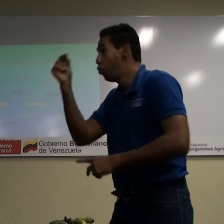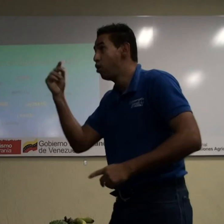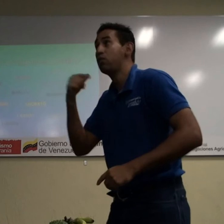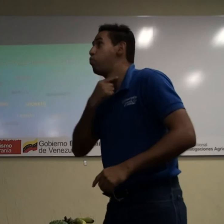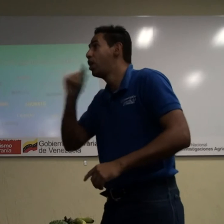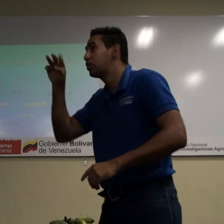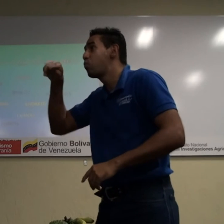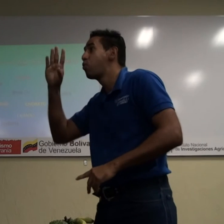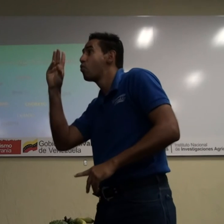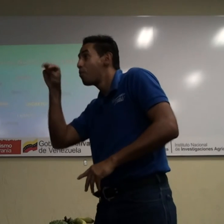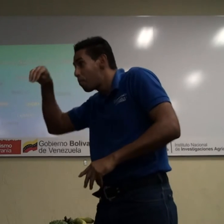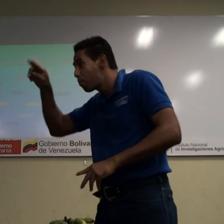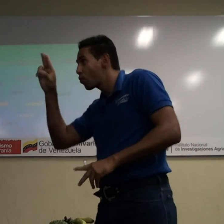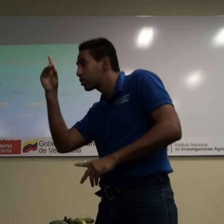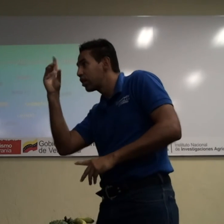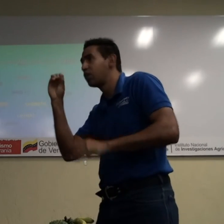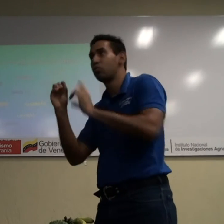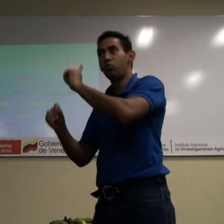se hace una información,